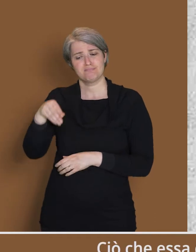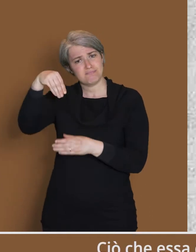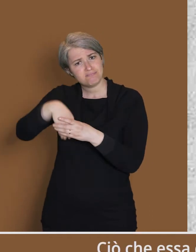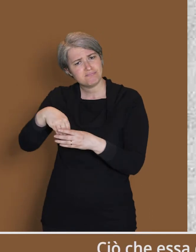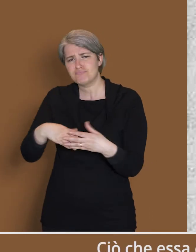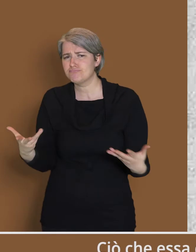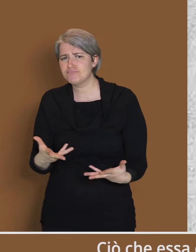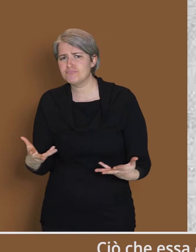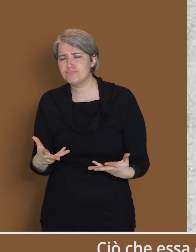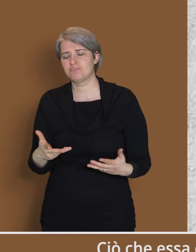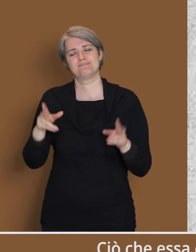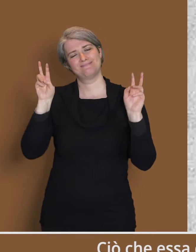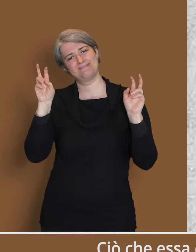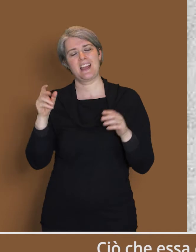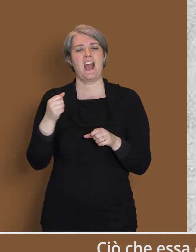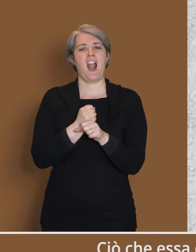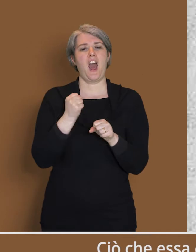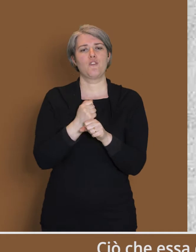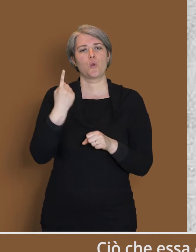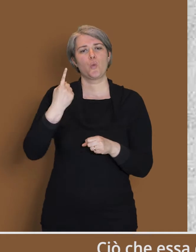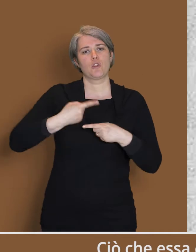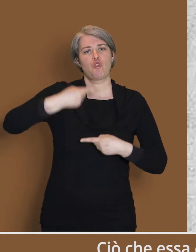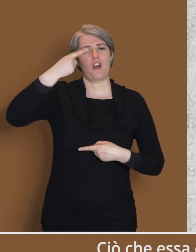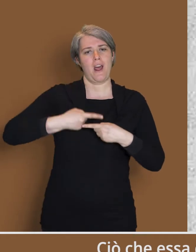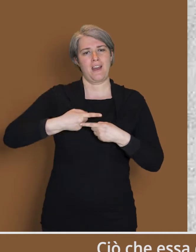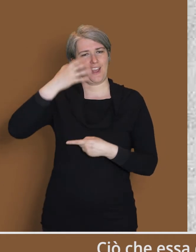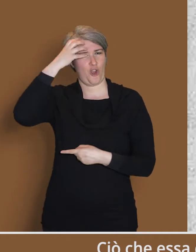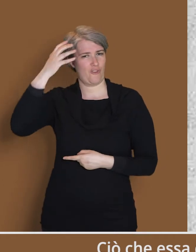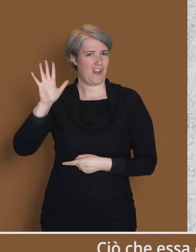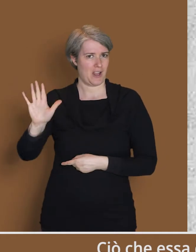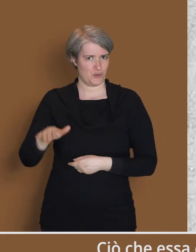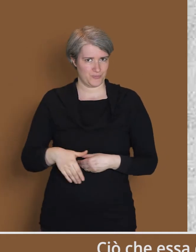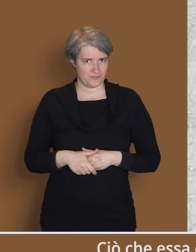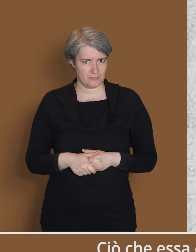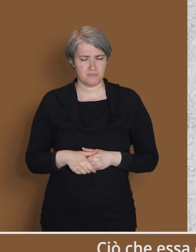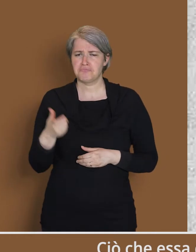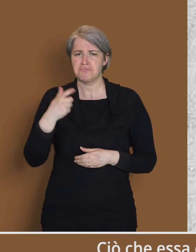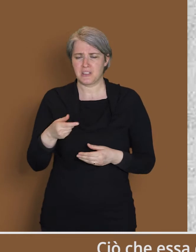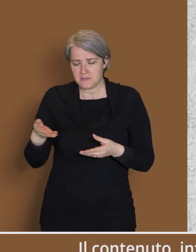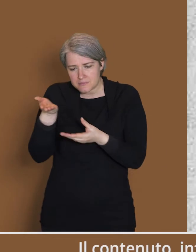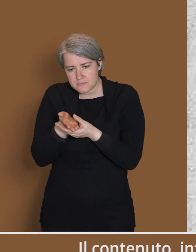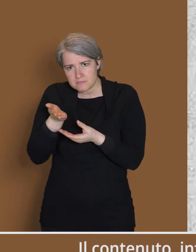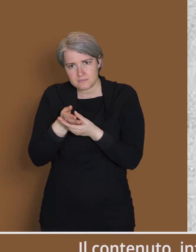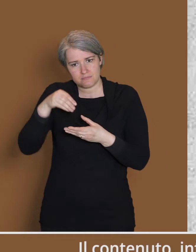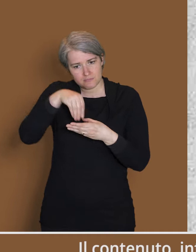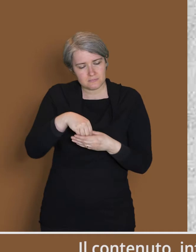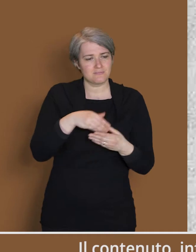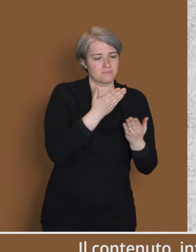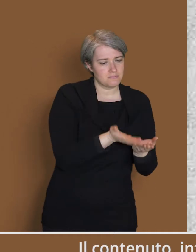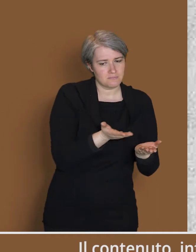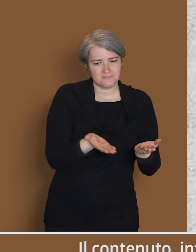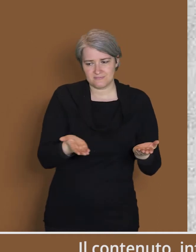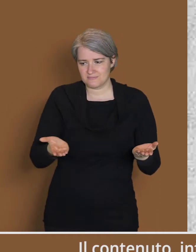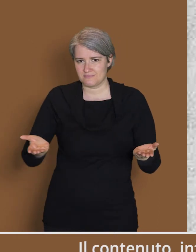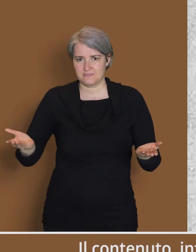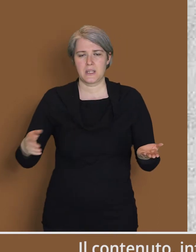Ciò che essa contiene lo si potrebbe definire il lavoro di una giornata di governo. Il contenuto, infatti,